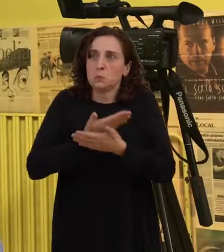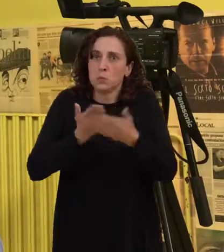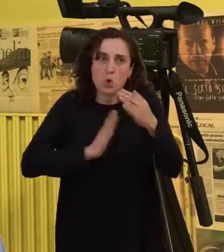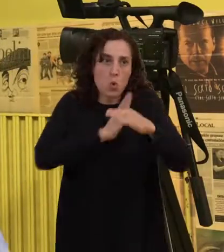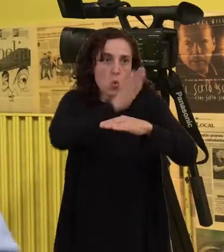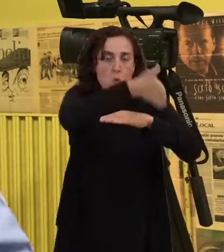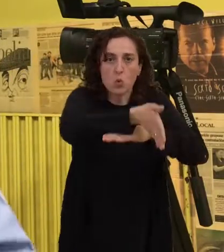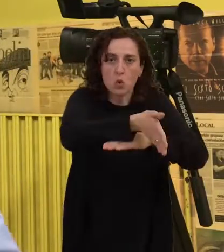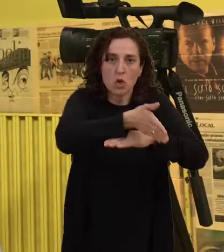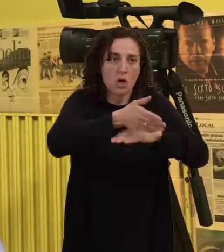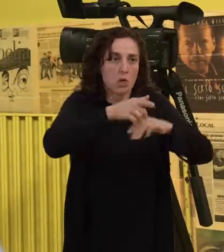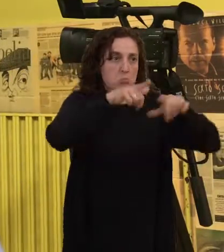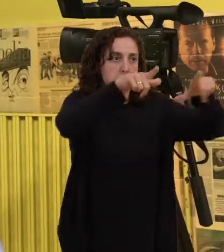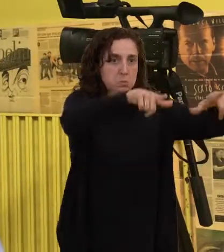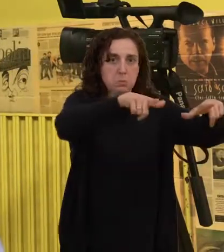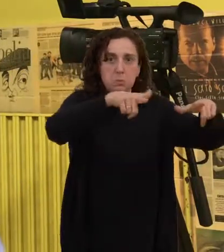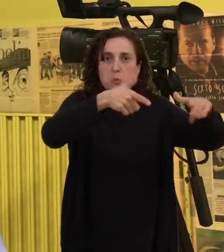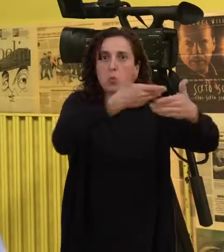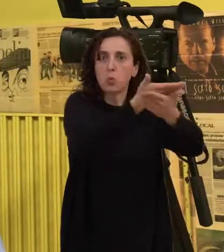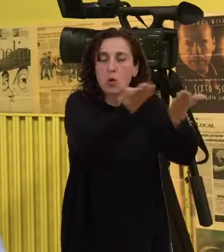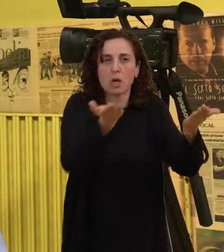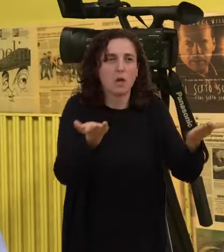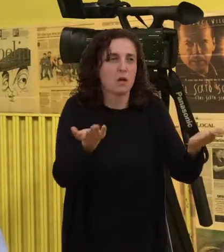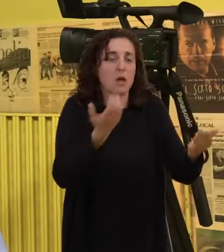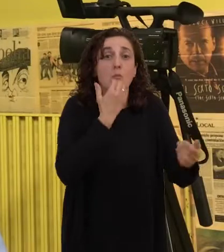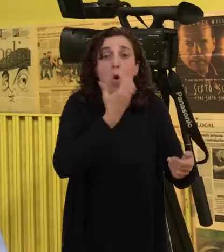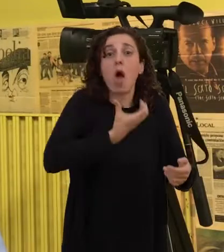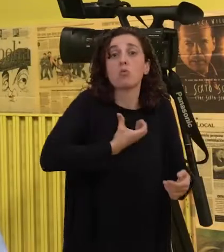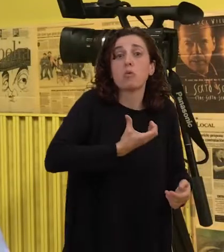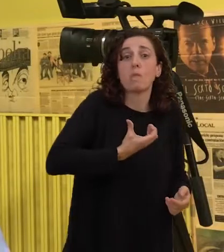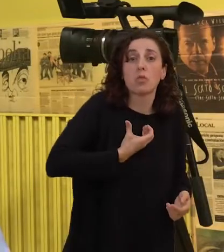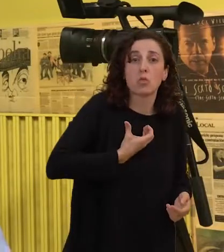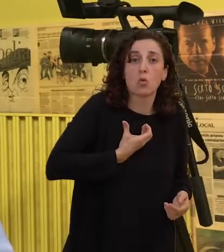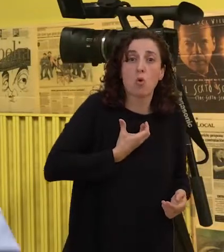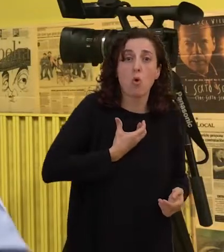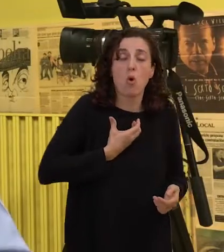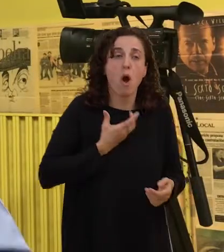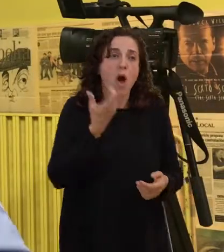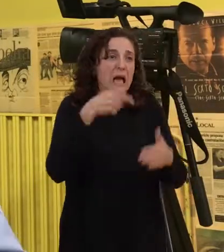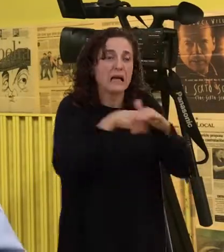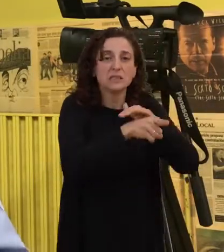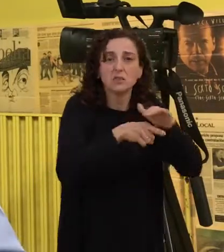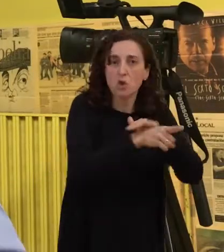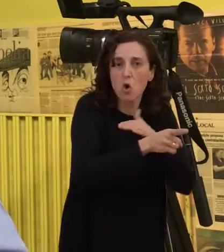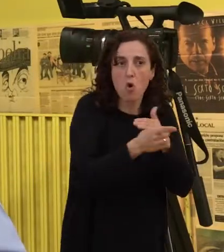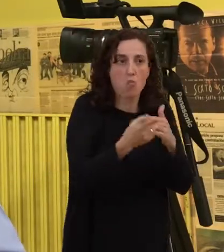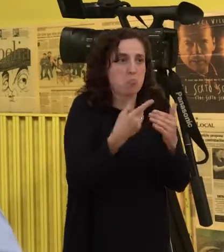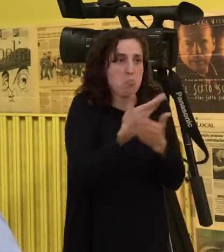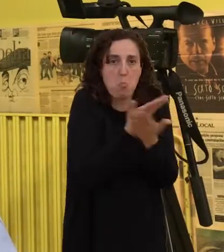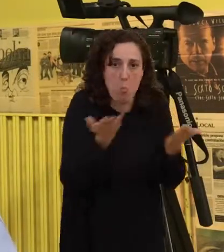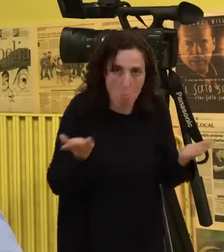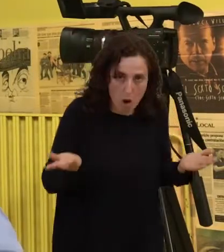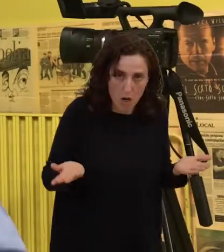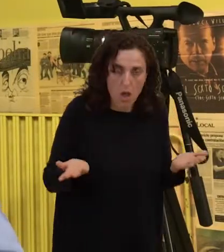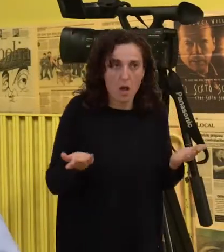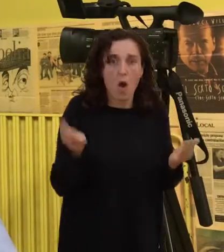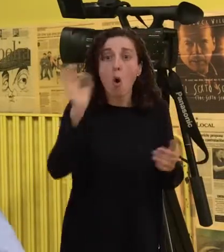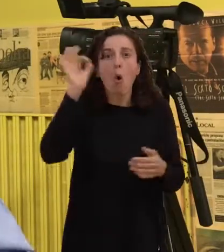sitio a cualquier al ayuntamento a cualquier a hacer cualquier tipo de gestión a un bar